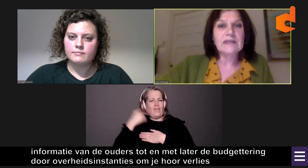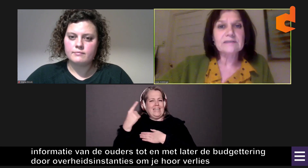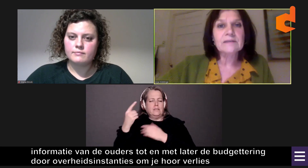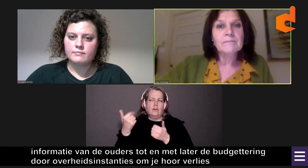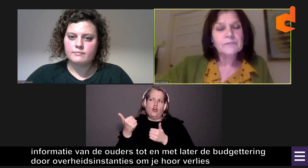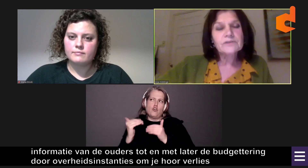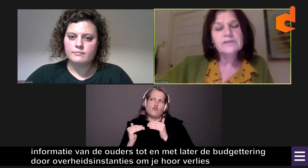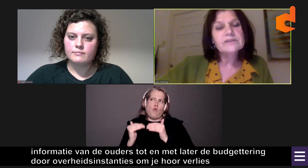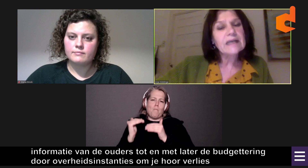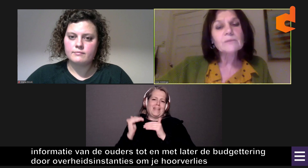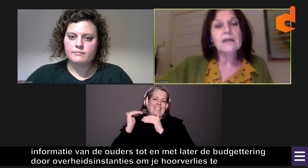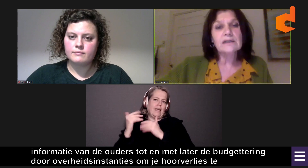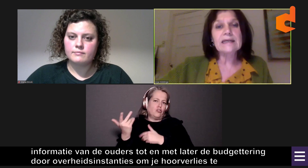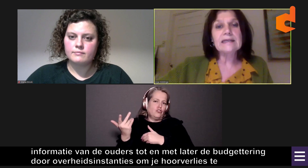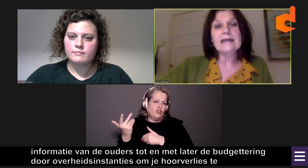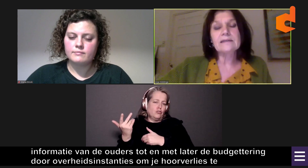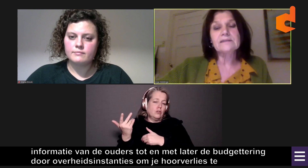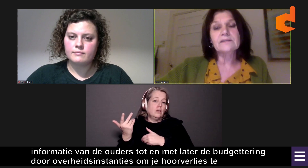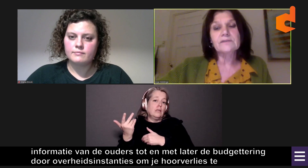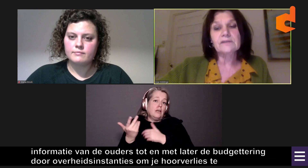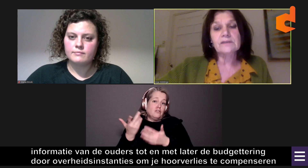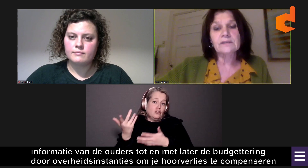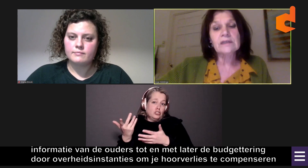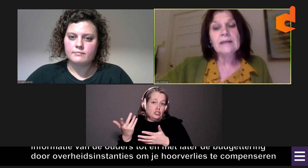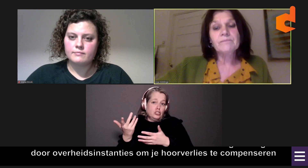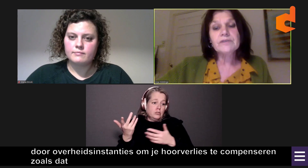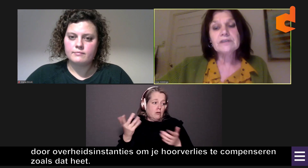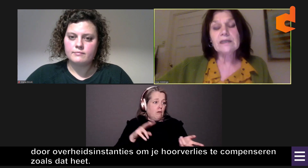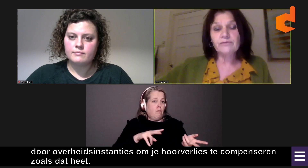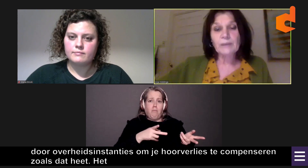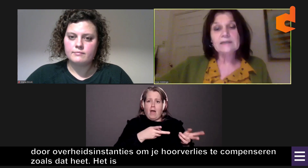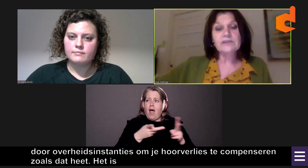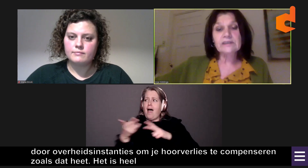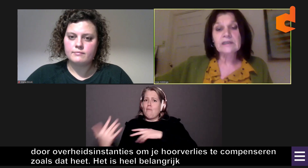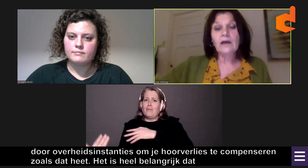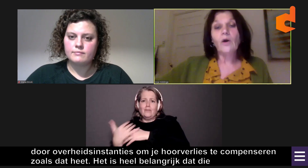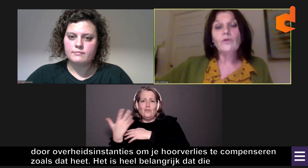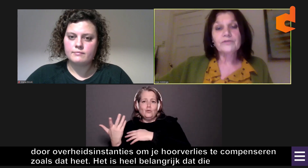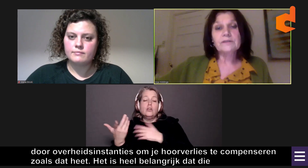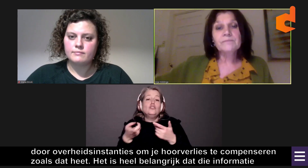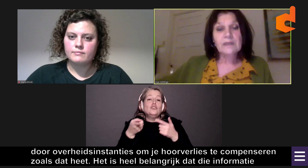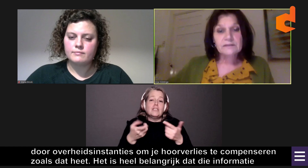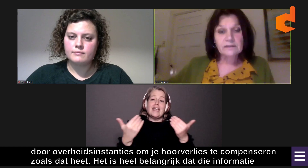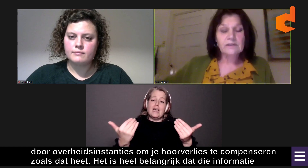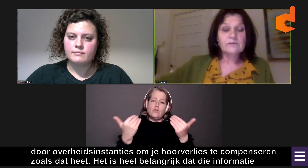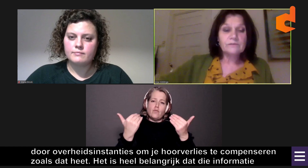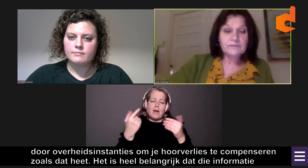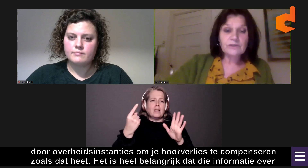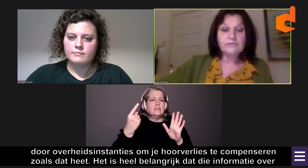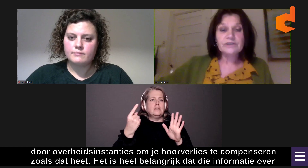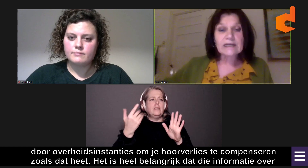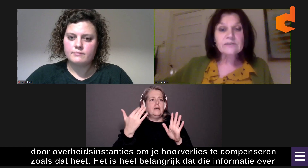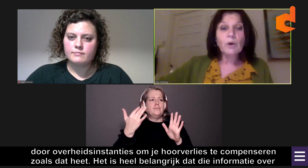zoals dat heet. Dus het is heel belangrijk eigenlijk... dat die informatie over de